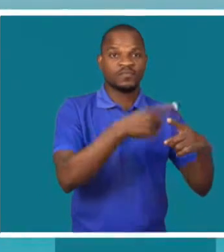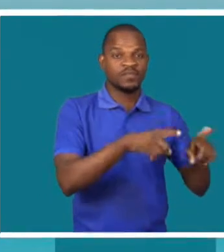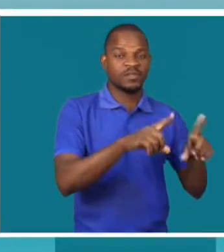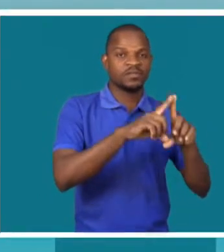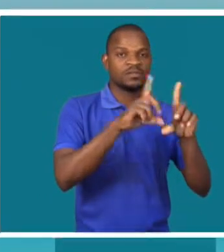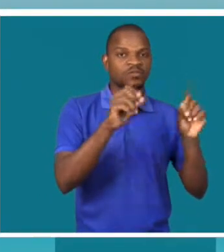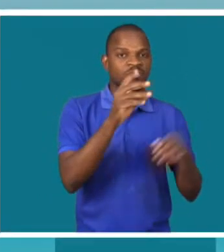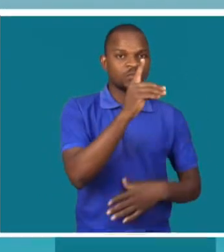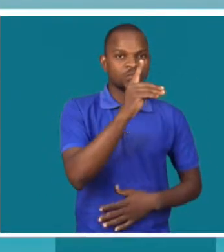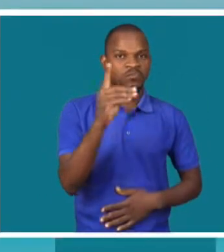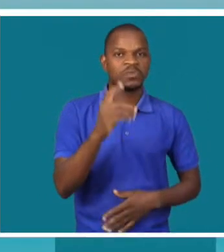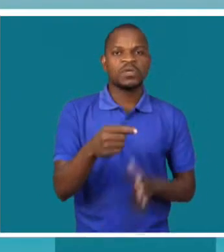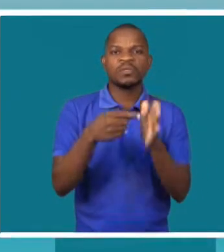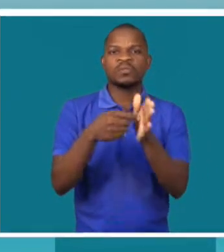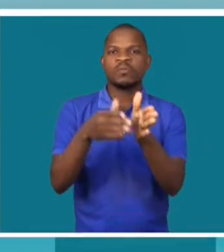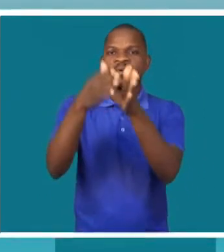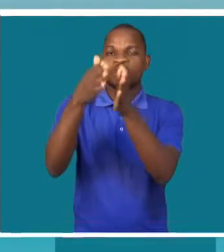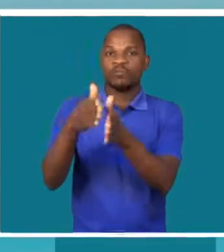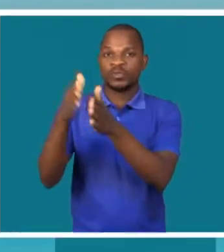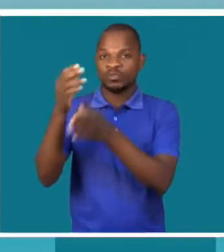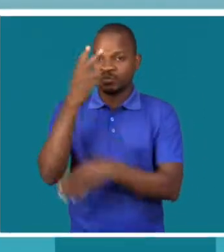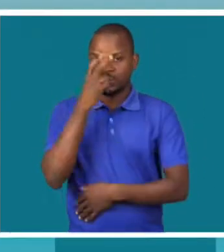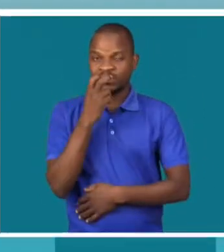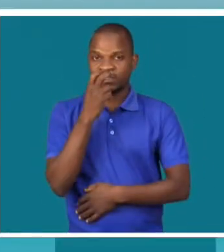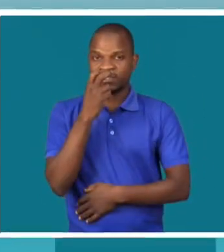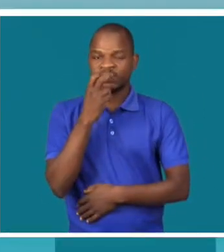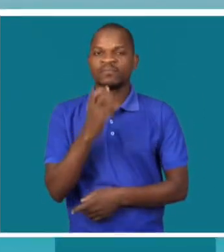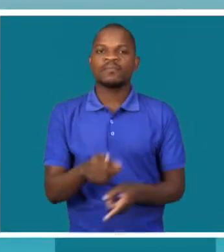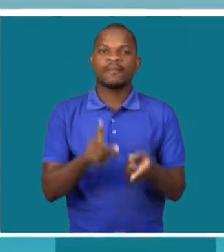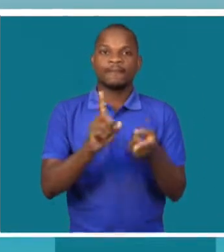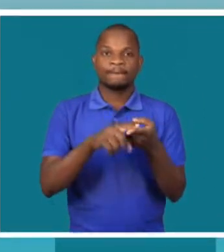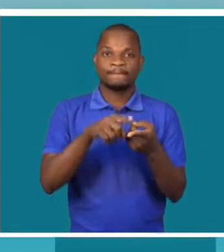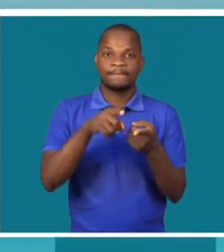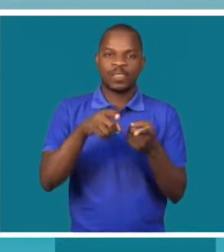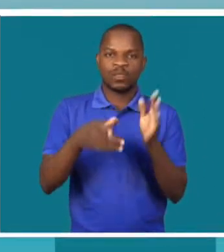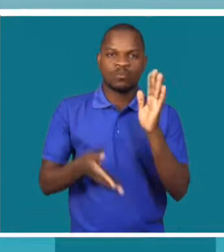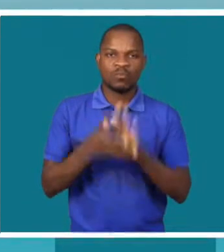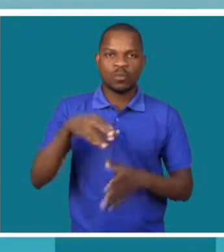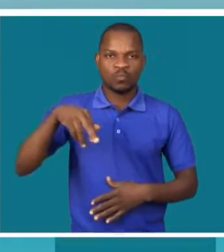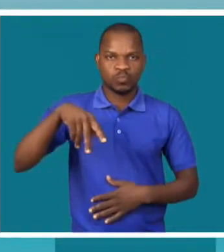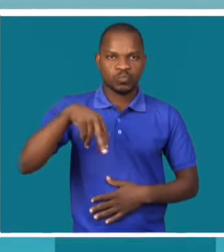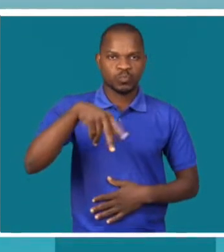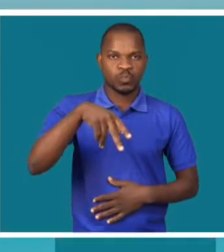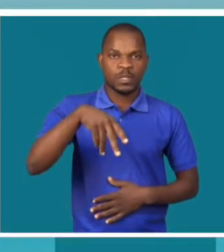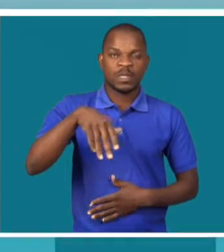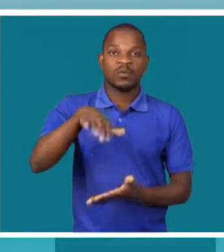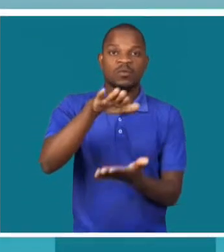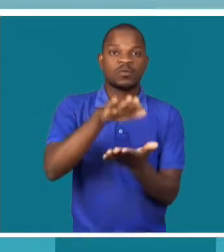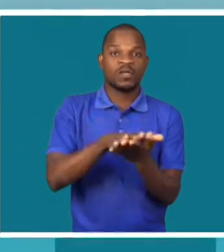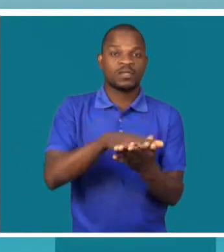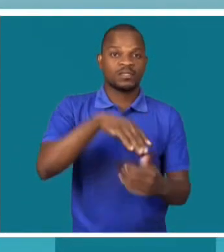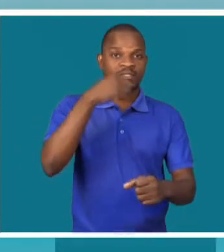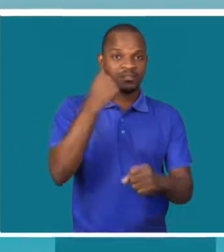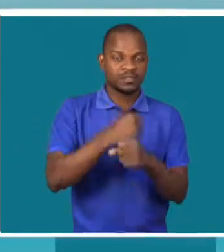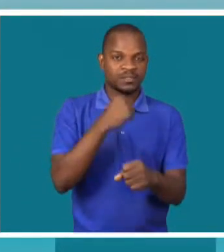circular no seu local de trabalho e não só cautelar, por exemplo, a arrumação